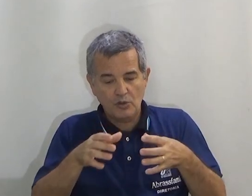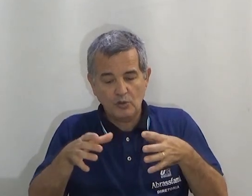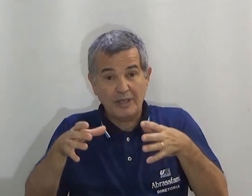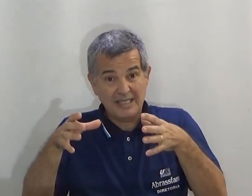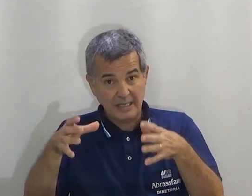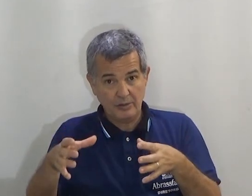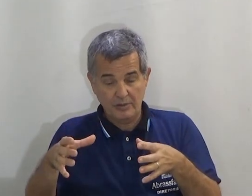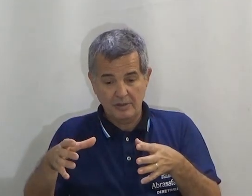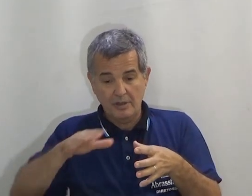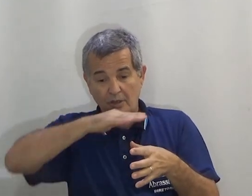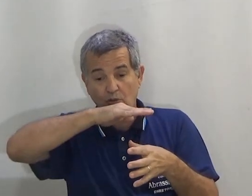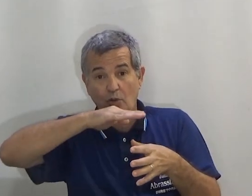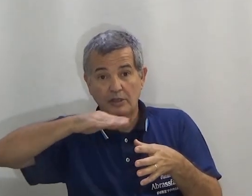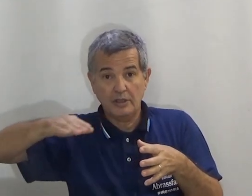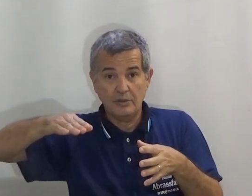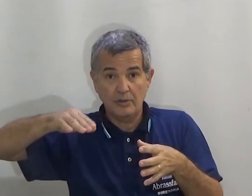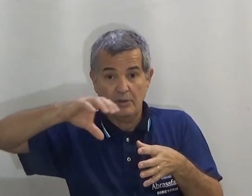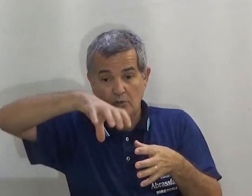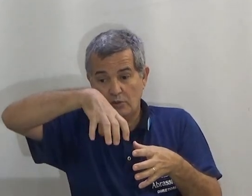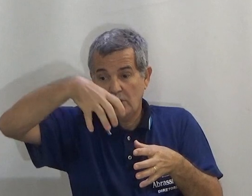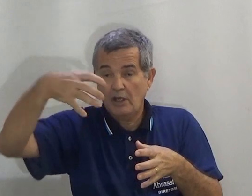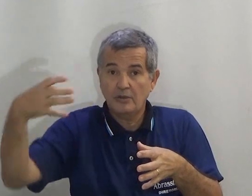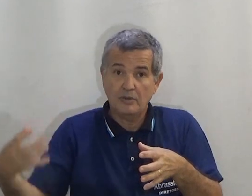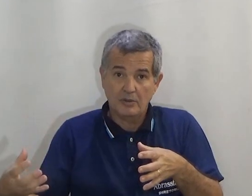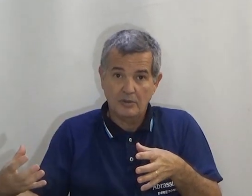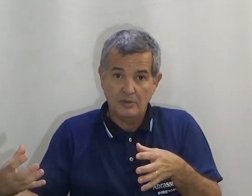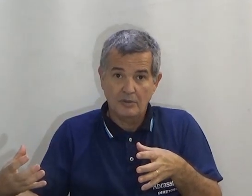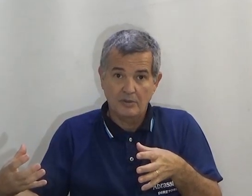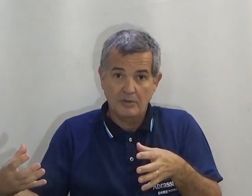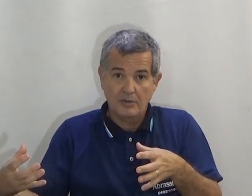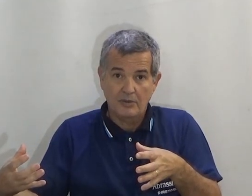Vejam o eu estou trazendo. Estou cortando. Estou tirando.